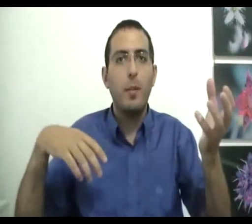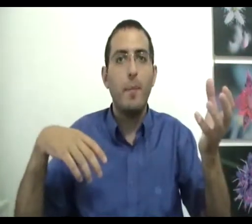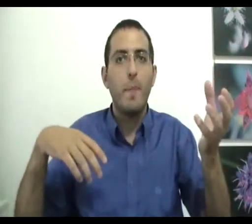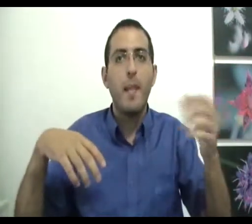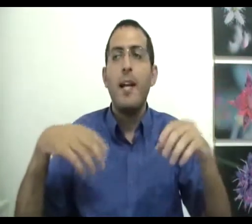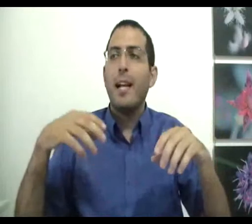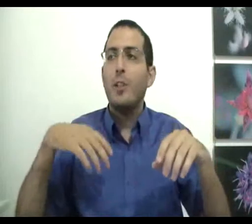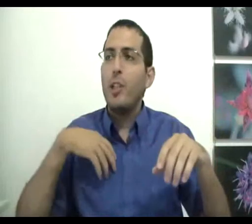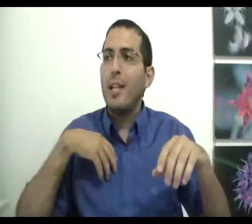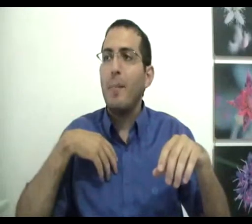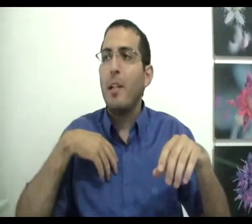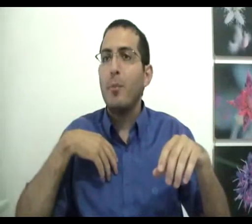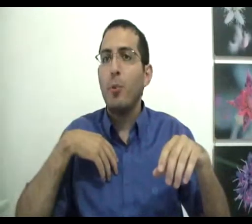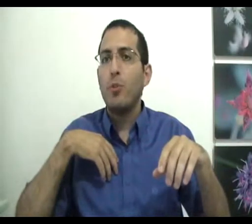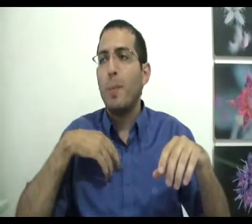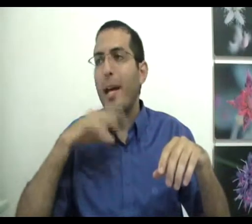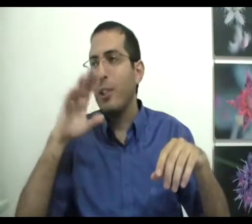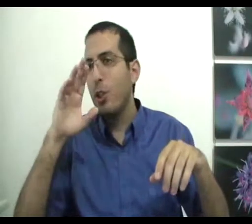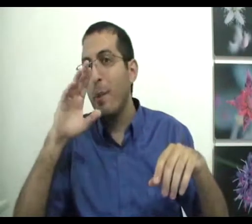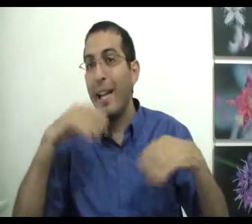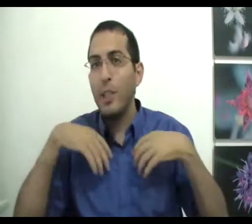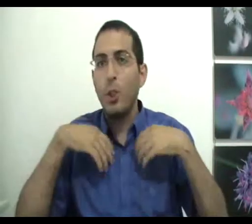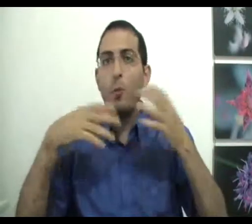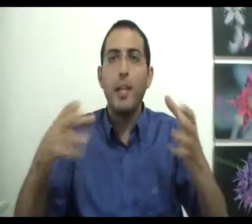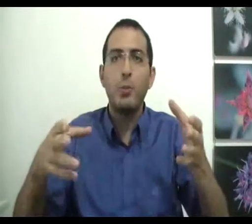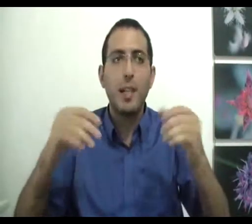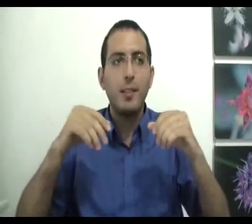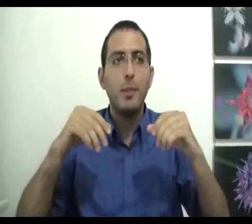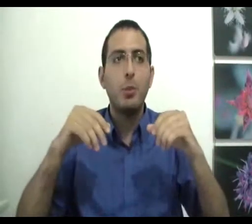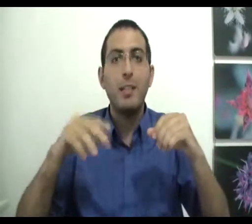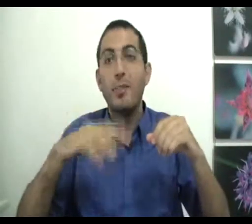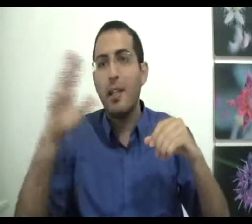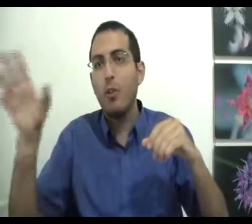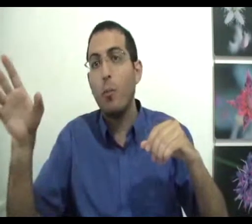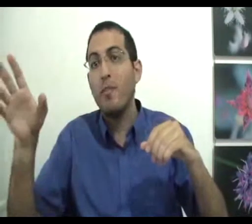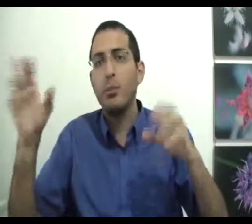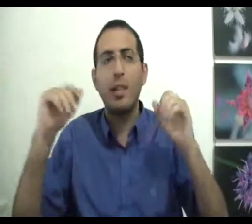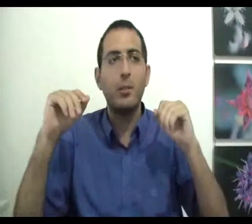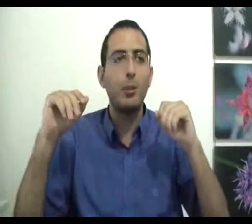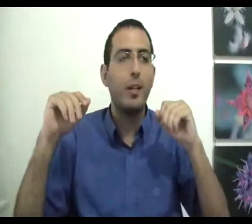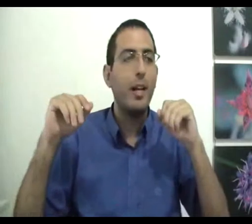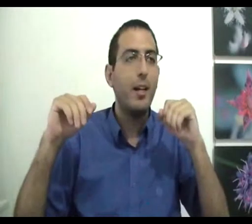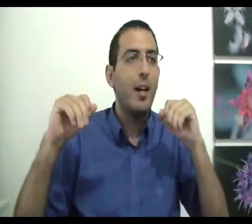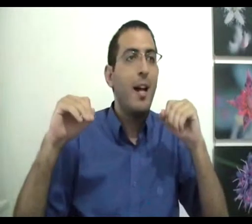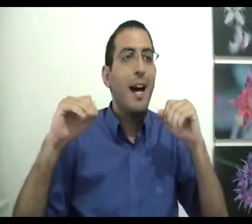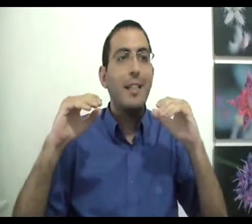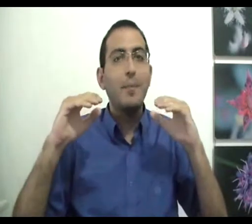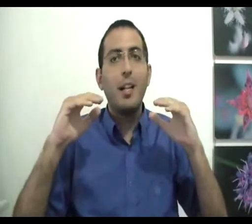אומרים כאשר יש לאדם מתלבדות שברגש שלו הוא מרגיש שצריך לעשות משהו אחד ובשכל שלו הוא מבין שצריך לעשות משהו אחר האדם צריך